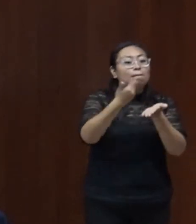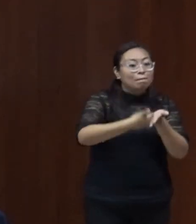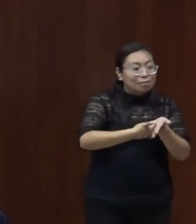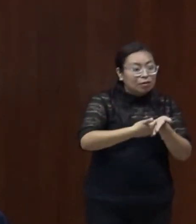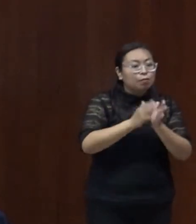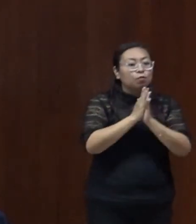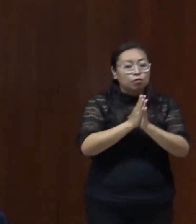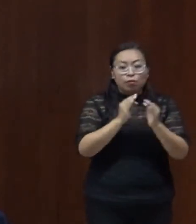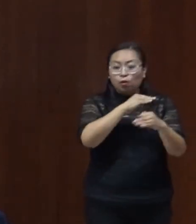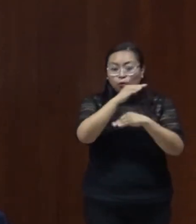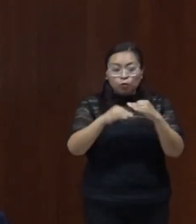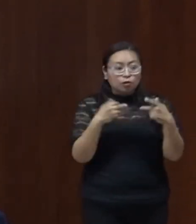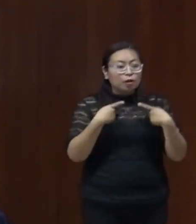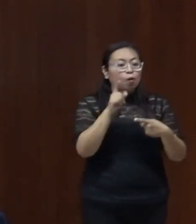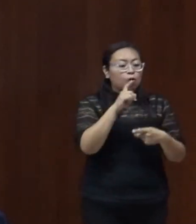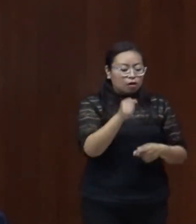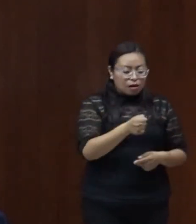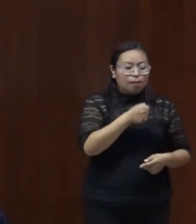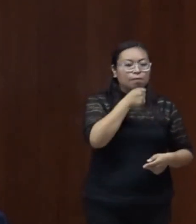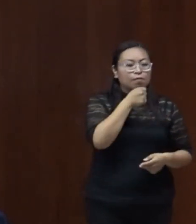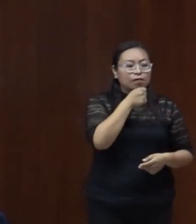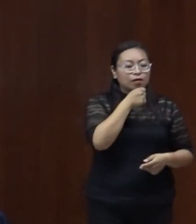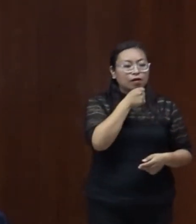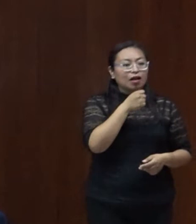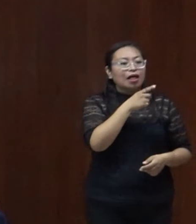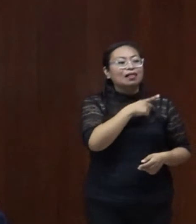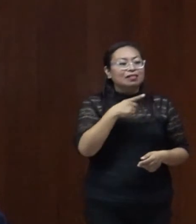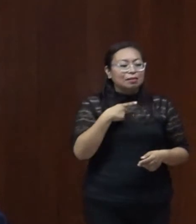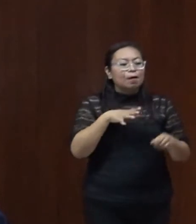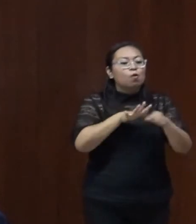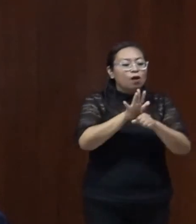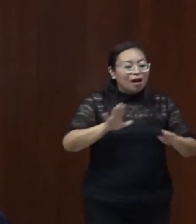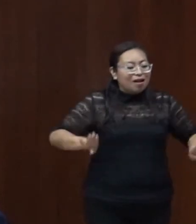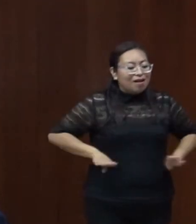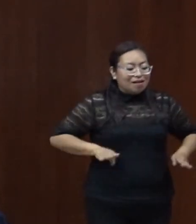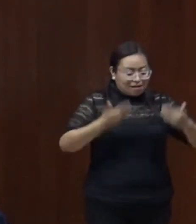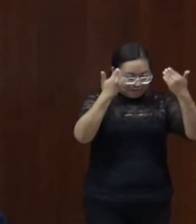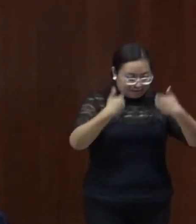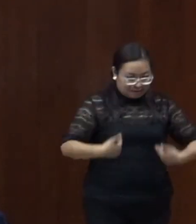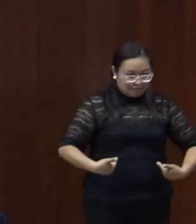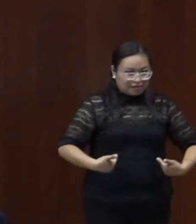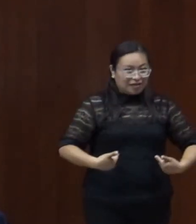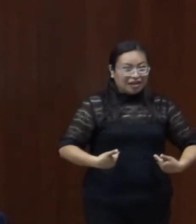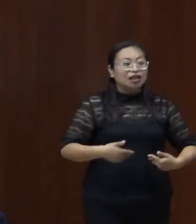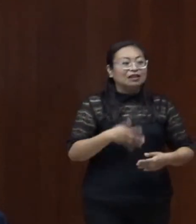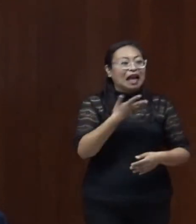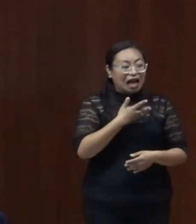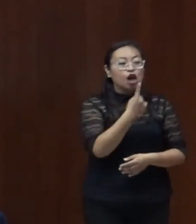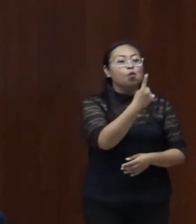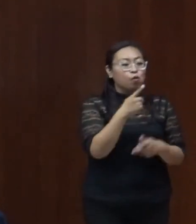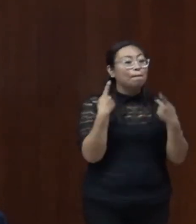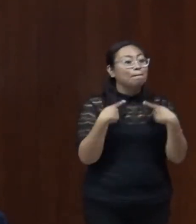y pidió a los ponentes que cuando habláramos dijéramos qué nos caracteriza. Y en el público hay una mujer